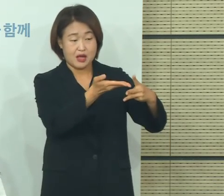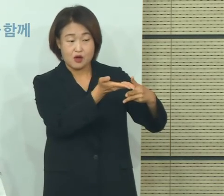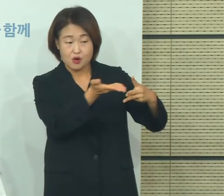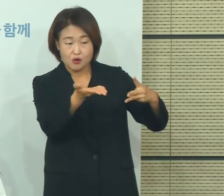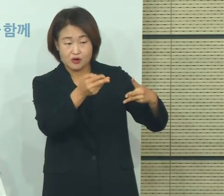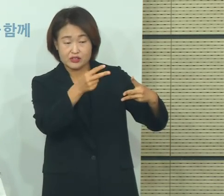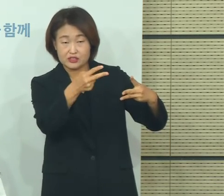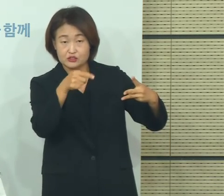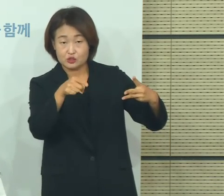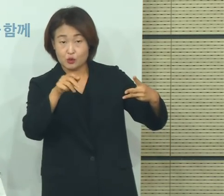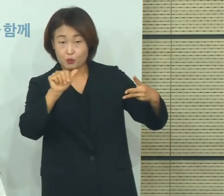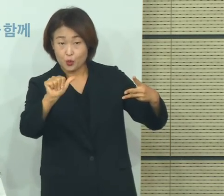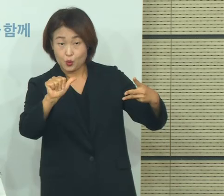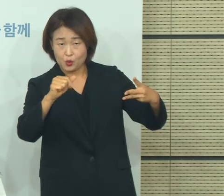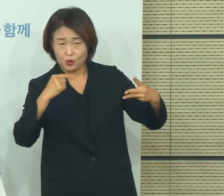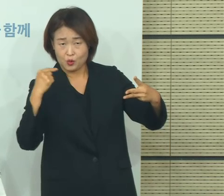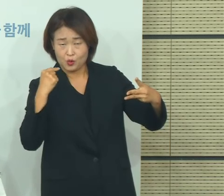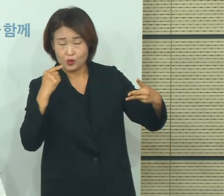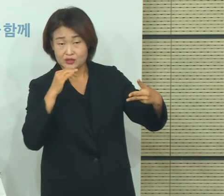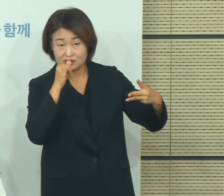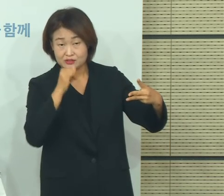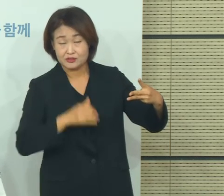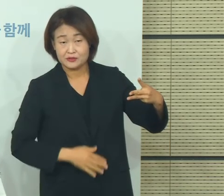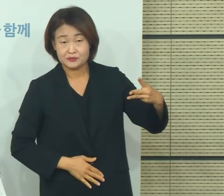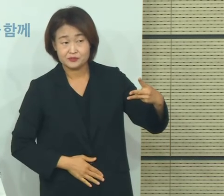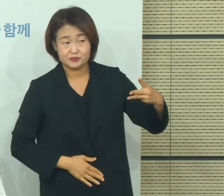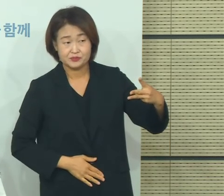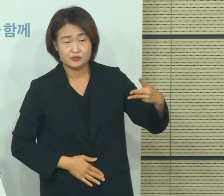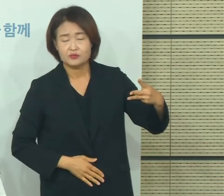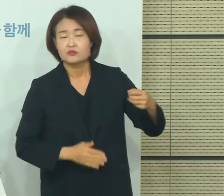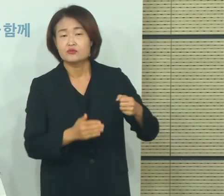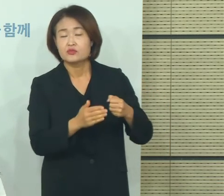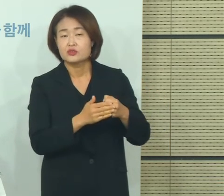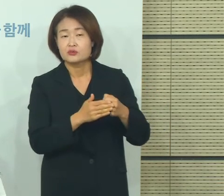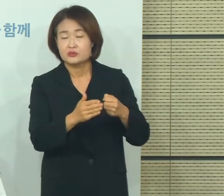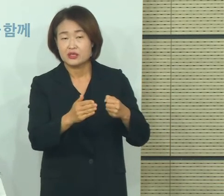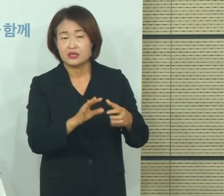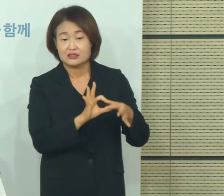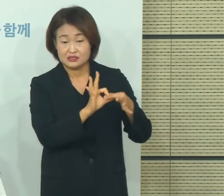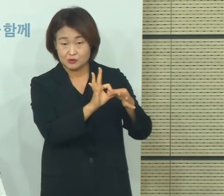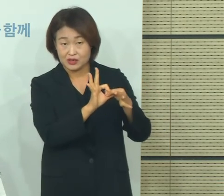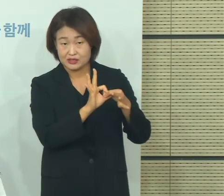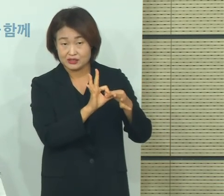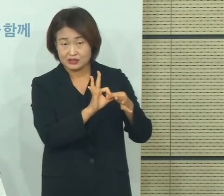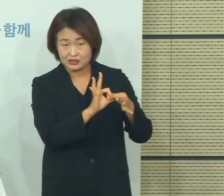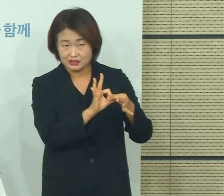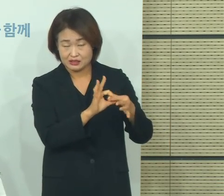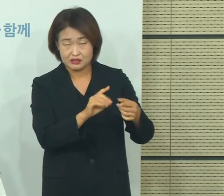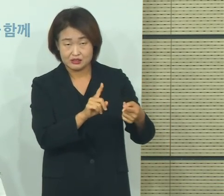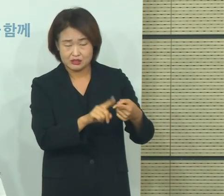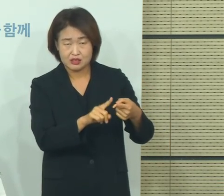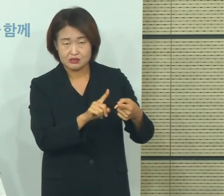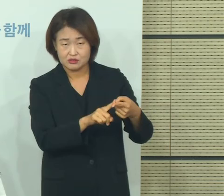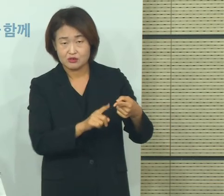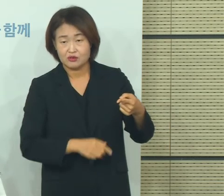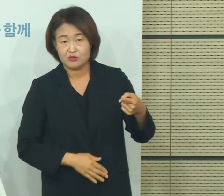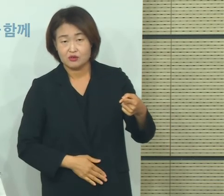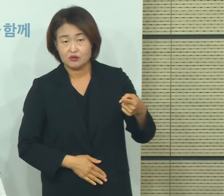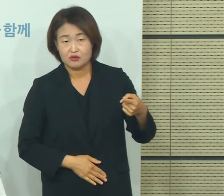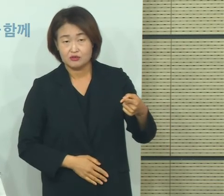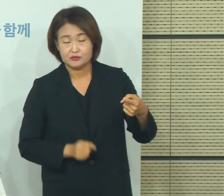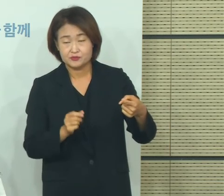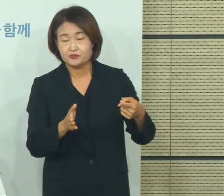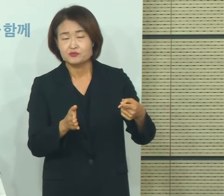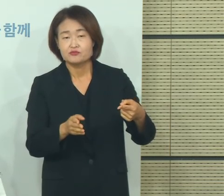부분들도 상당히 강하게 되어 있는 부분들이 있습니다. 그래서 그런 부분들을 방역의 효과를 최대화하면서도